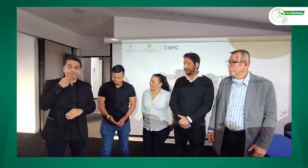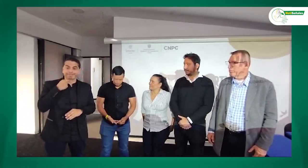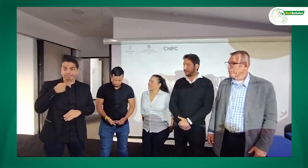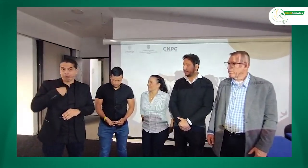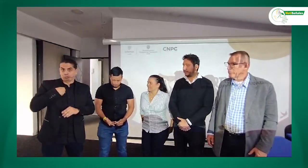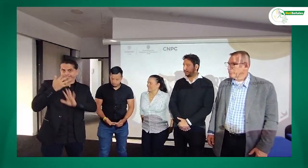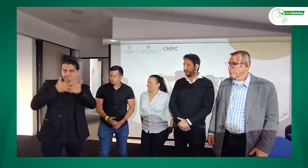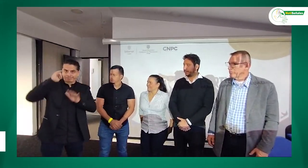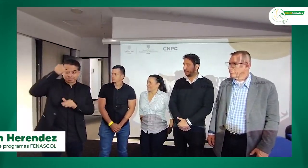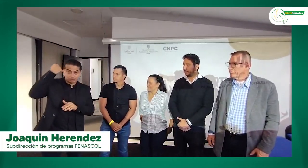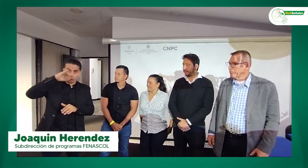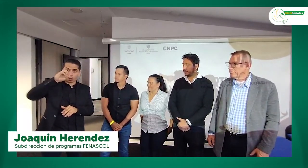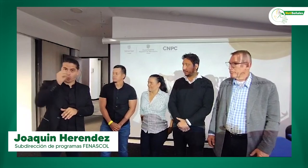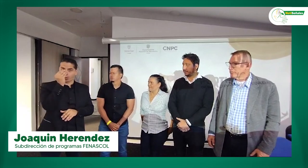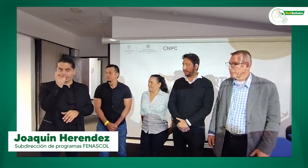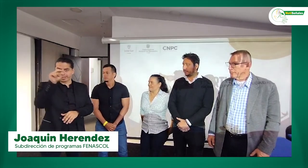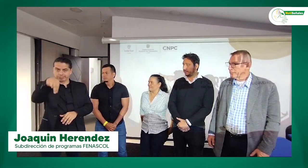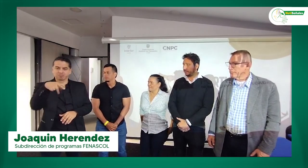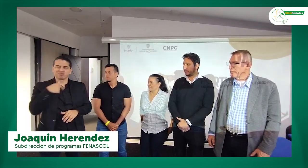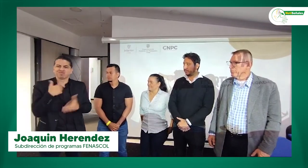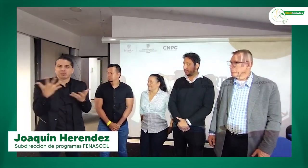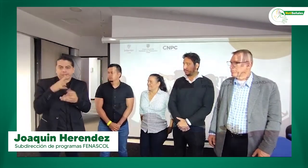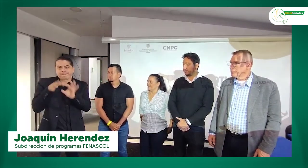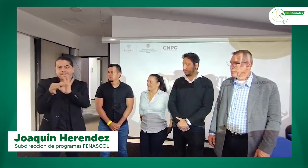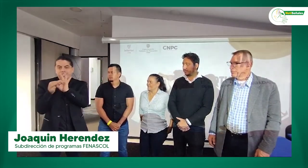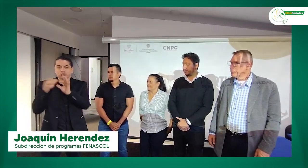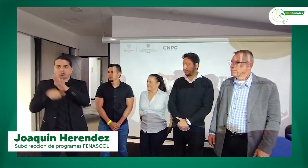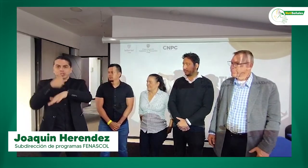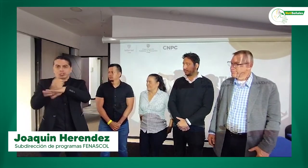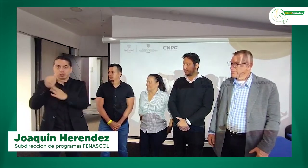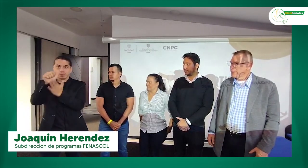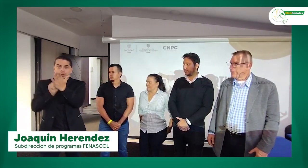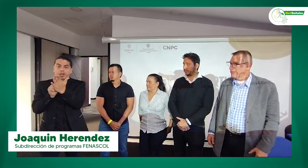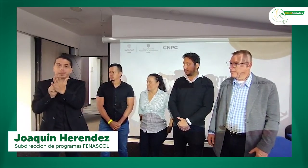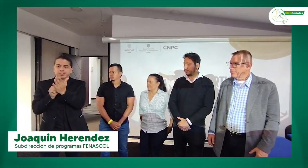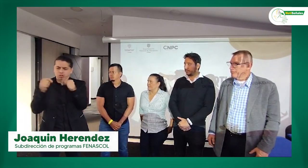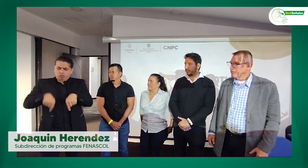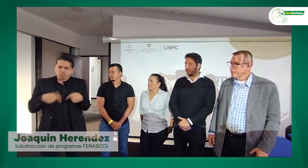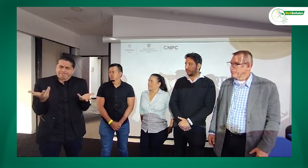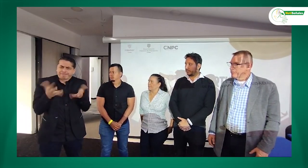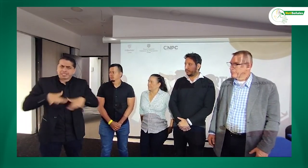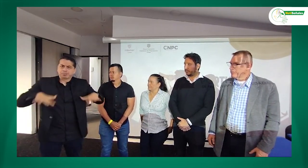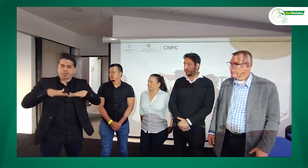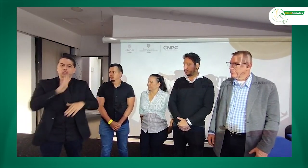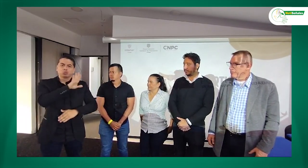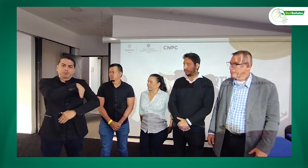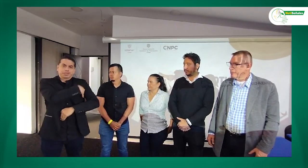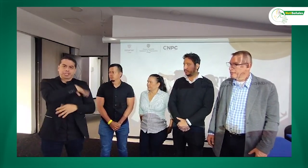comunidad sorda, mi seña es esta, mi nombre es Joaquín, soy el subdirector de programas de FENASCOL. Hoy nos